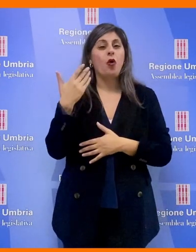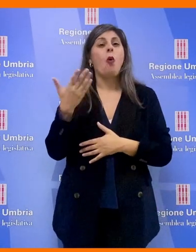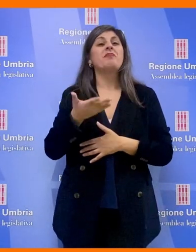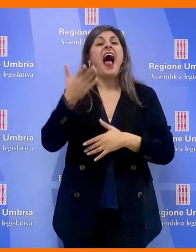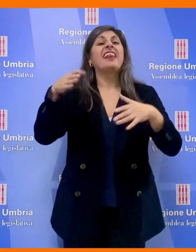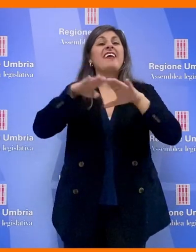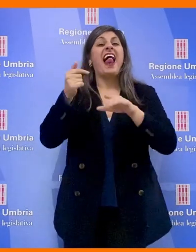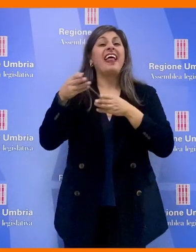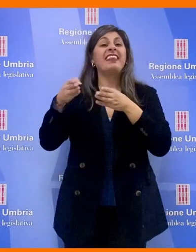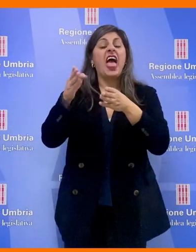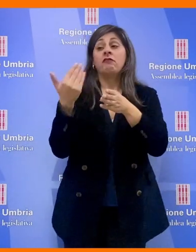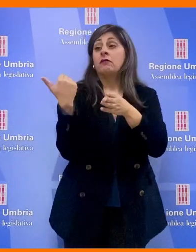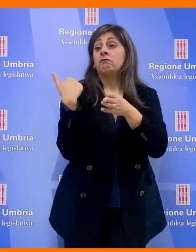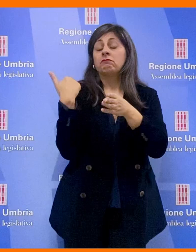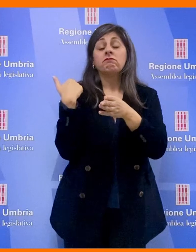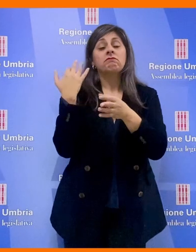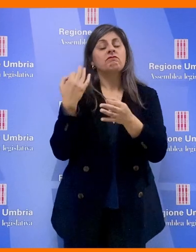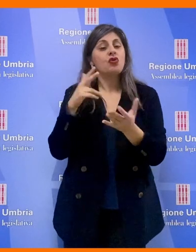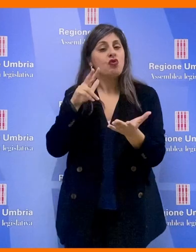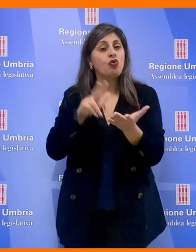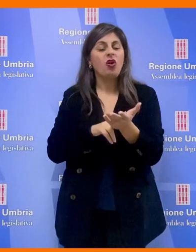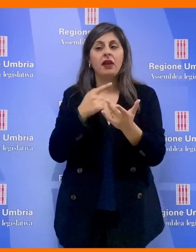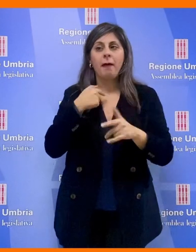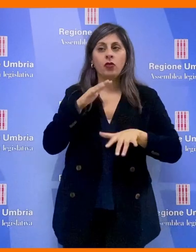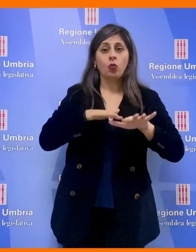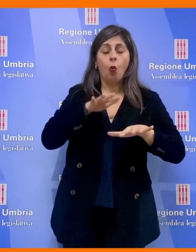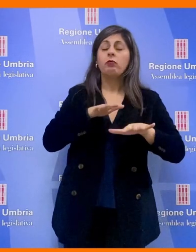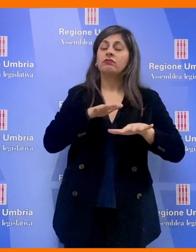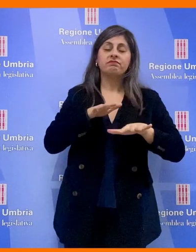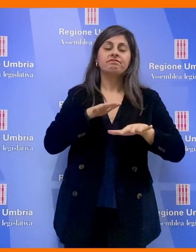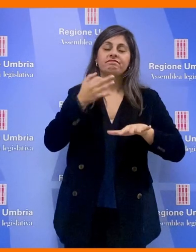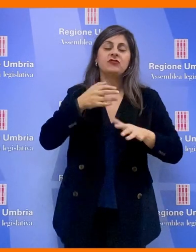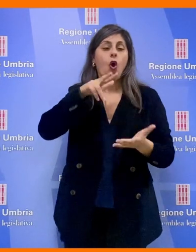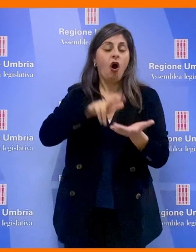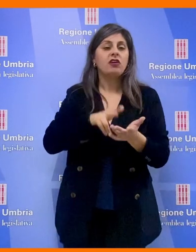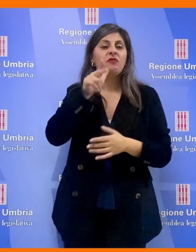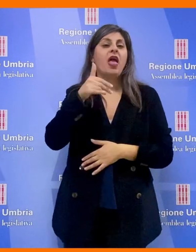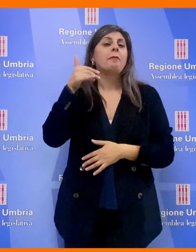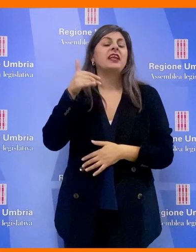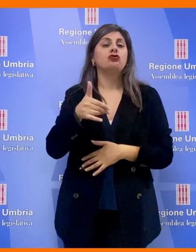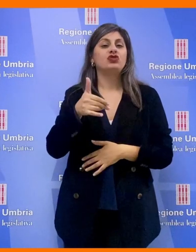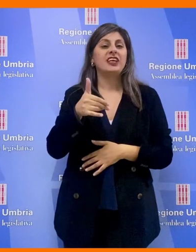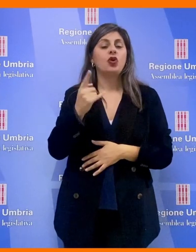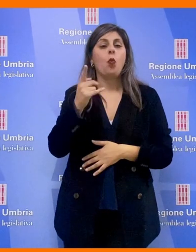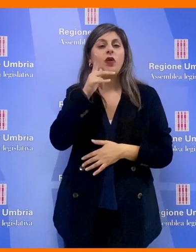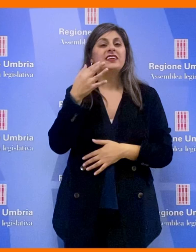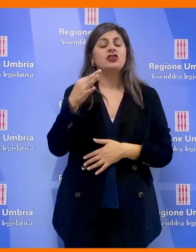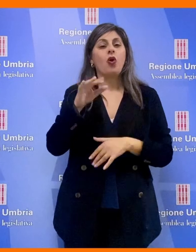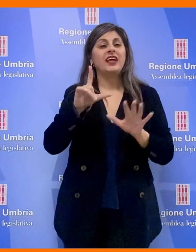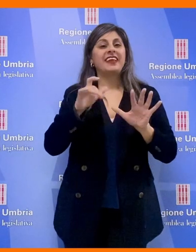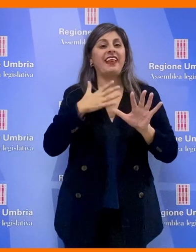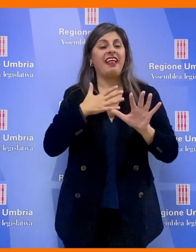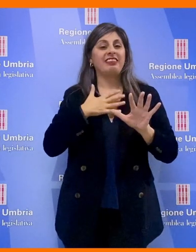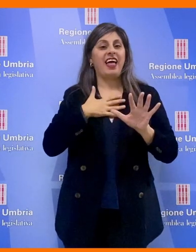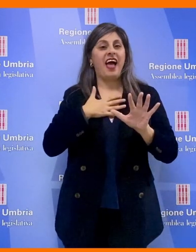Tevere dove di recente è stato confermato quello che era una supposizione ovvero il femminicidio di una signora di 70 anni